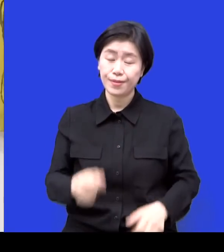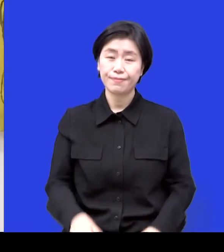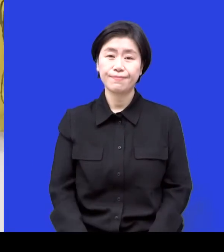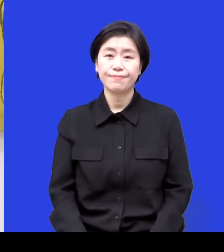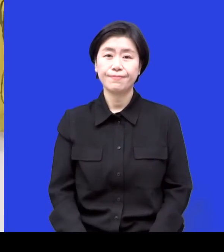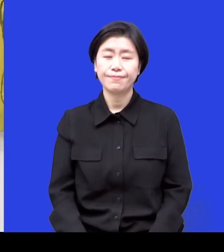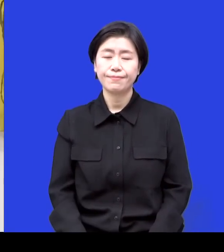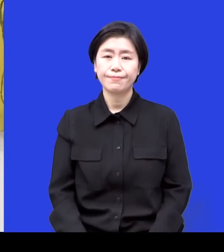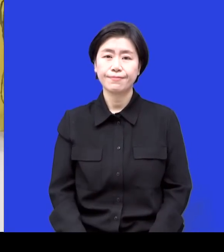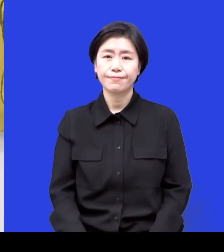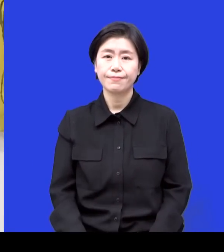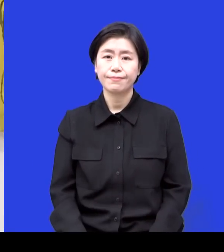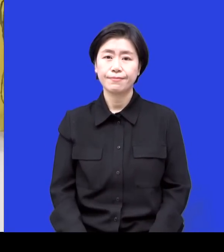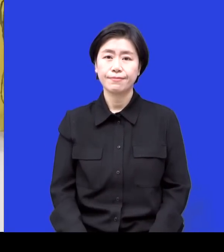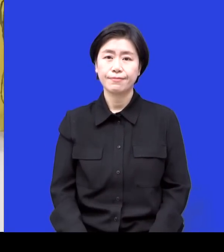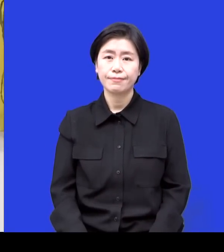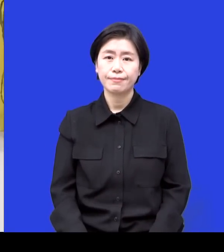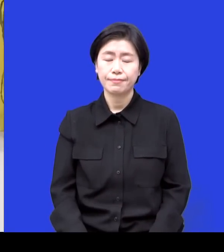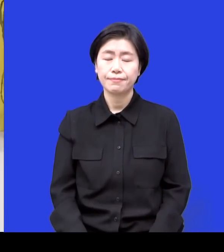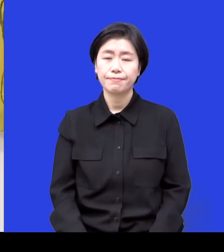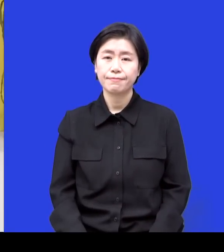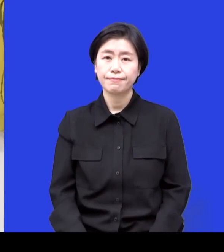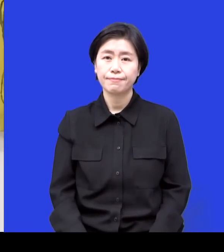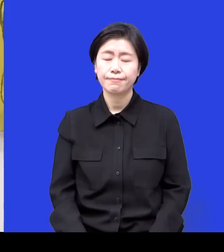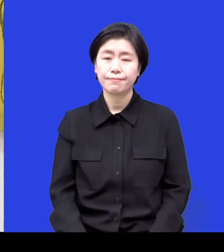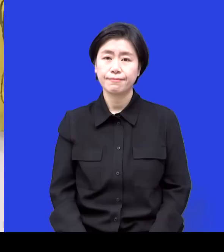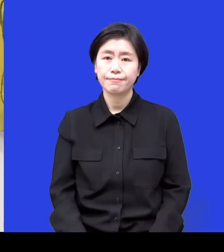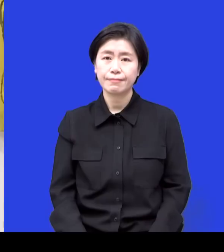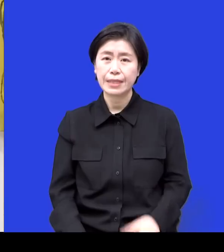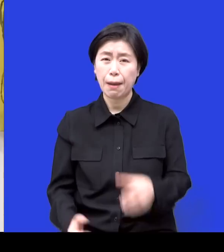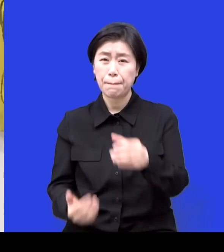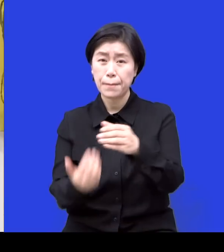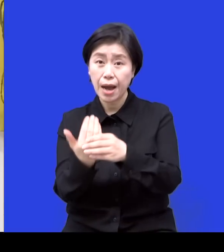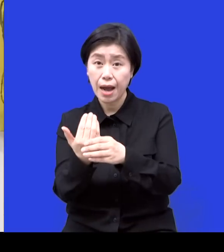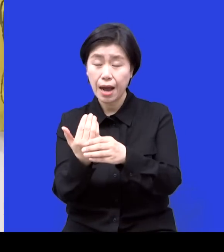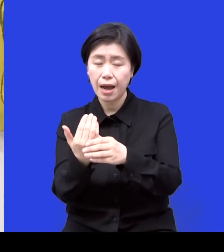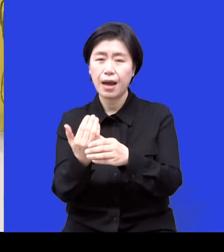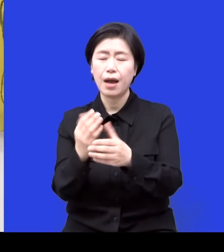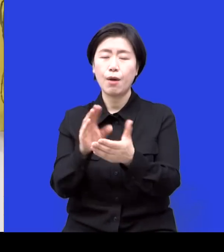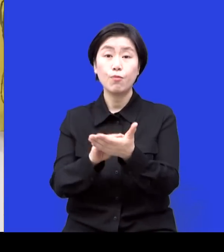대표적인 것들은 뭐 이렇게 좀 전에 얘기했던 뭐 그 자립금 나오는 부분을